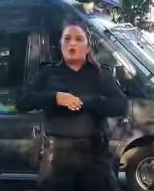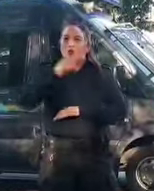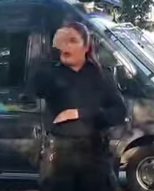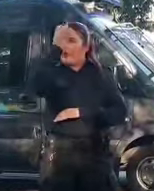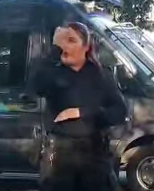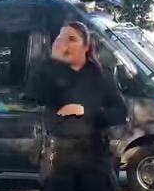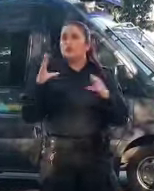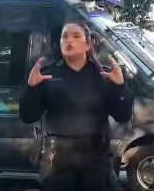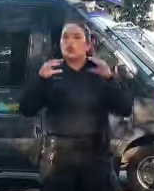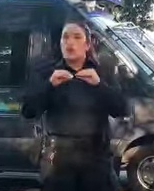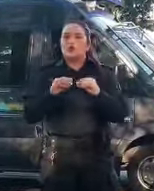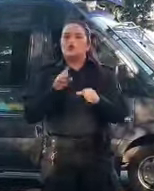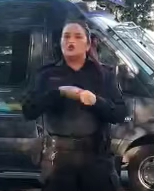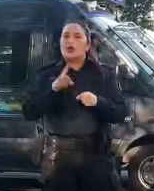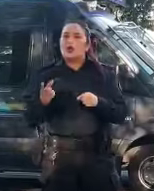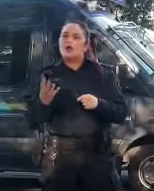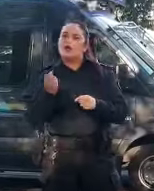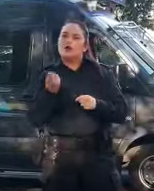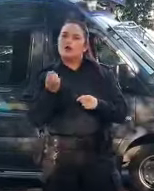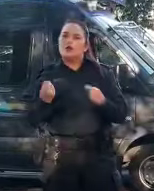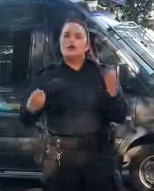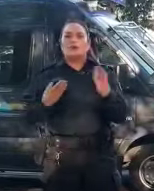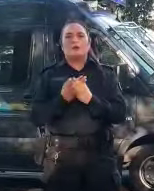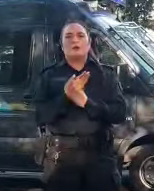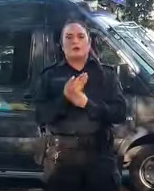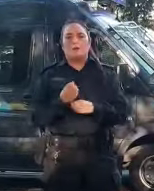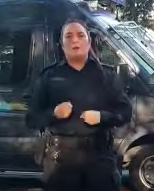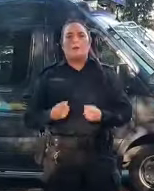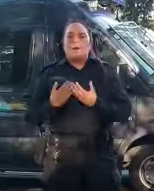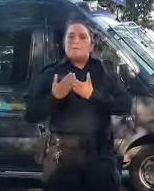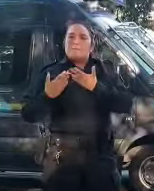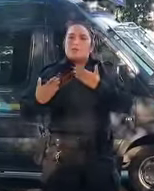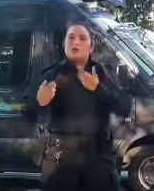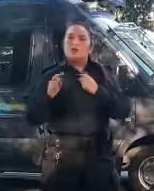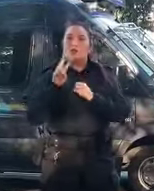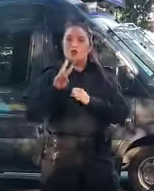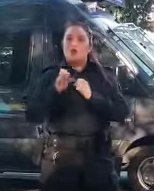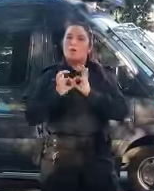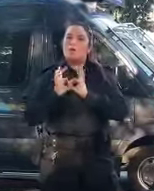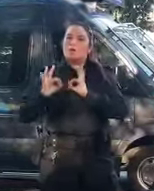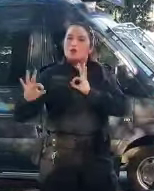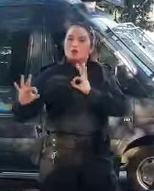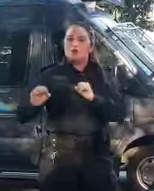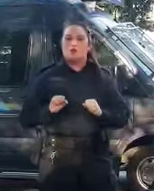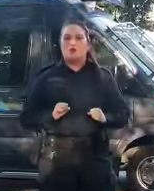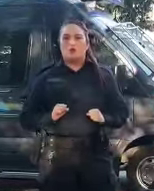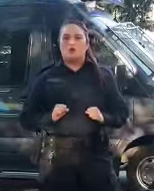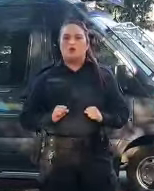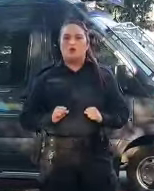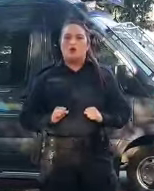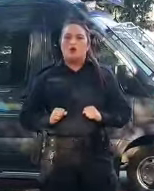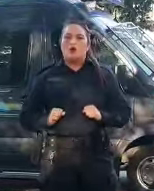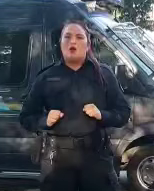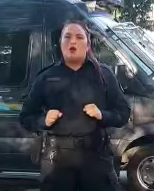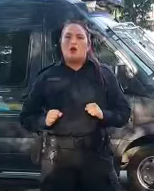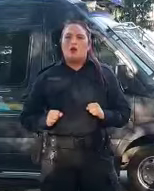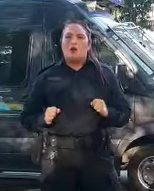noche y las 6 de la mañana, mantener el distanciamiento social de 2 metros, evitar la aglomeración de personas